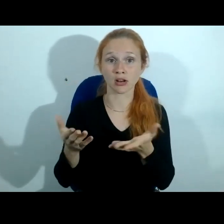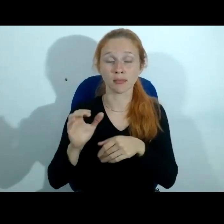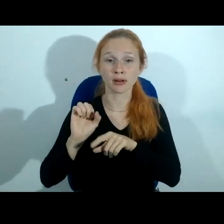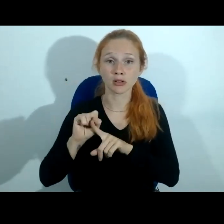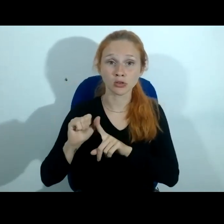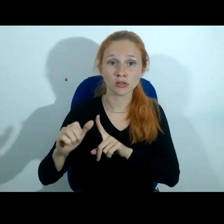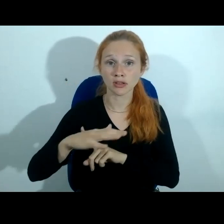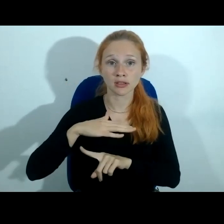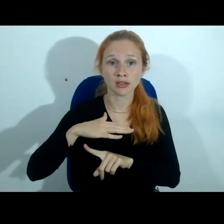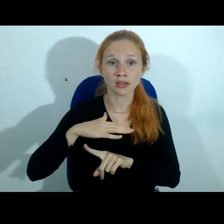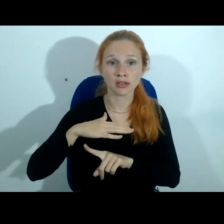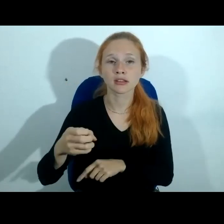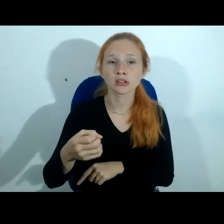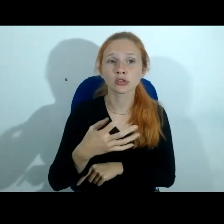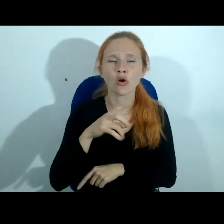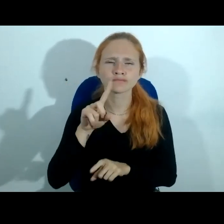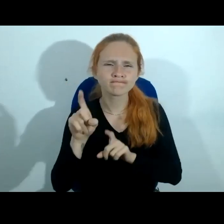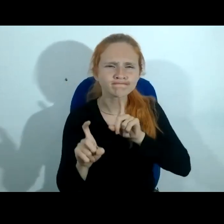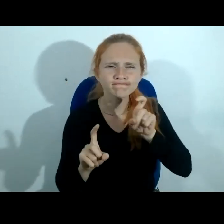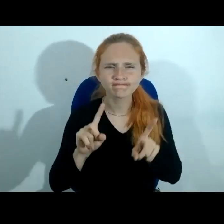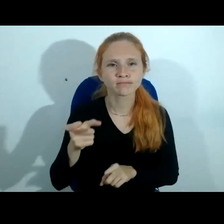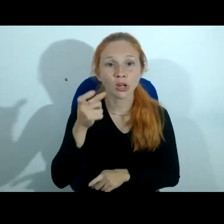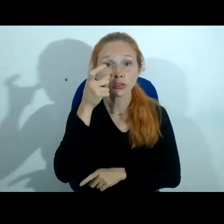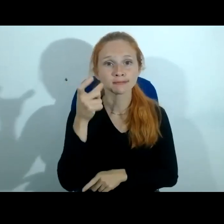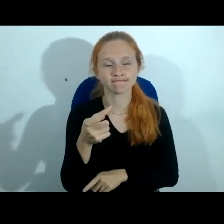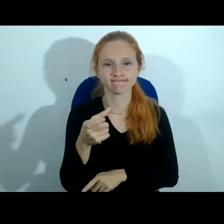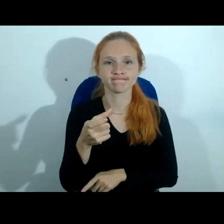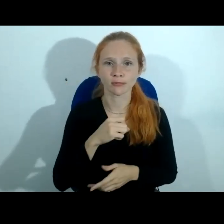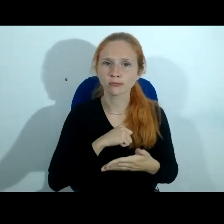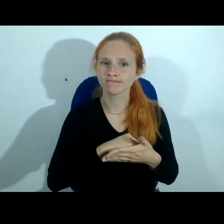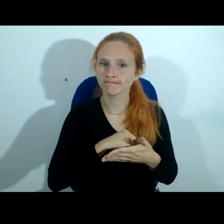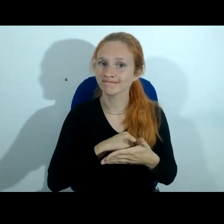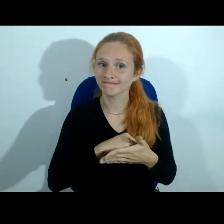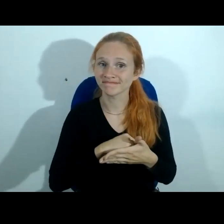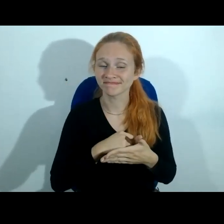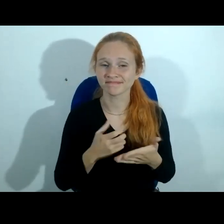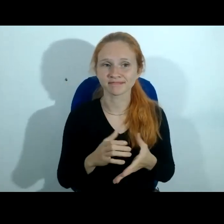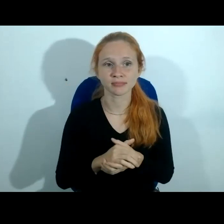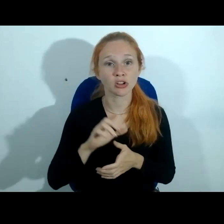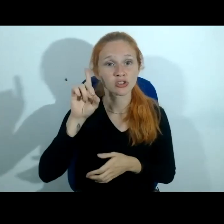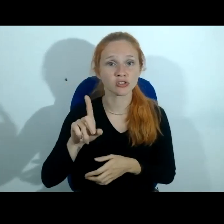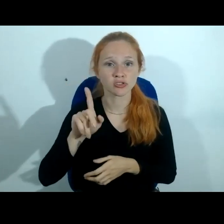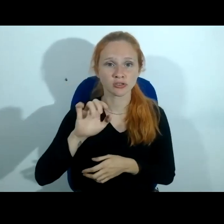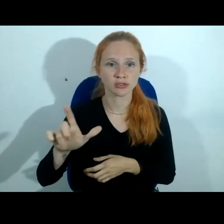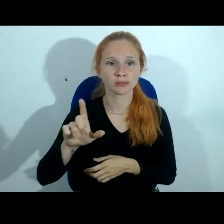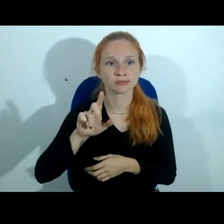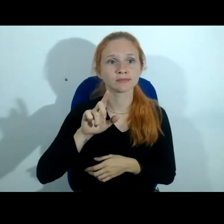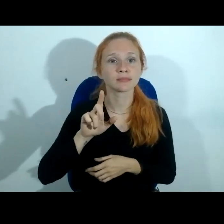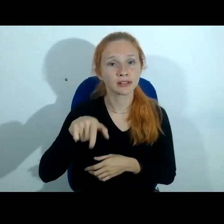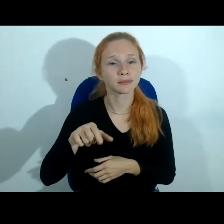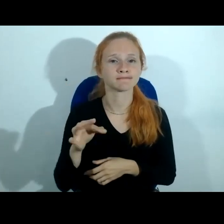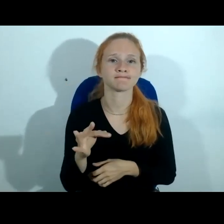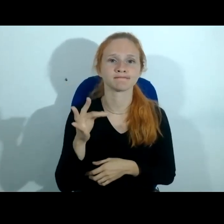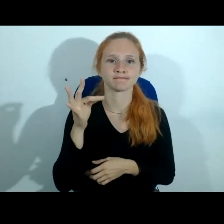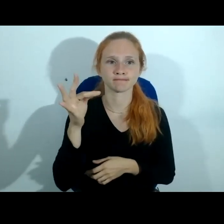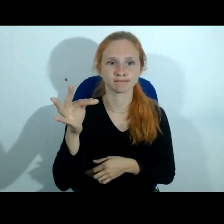essas novas questões tão interessantes e tão palpitantes o direito digital não é o futuro o